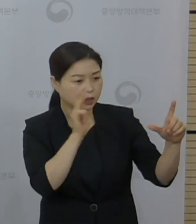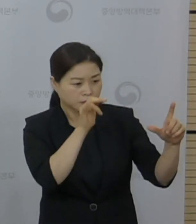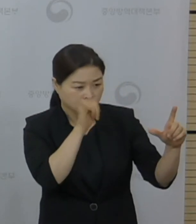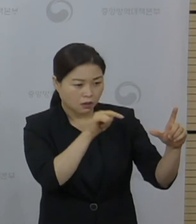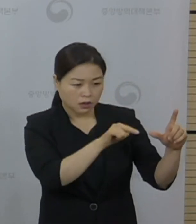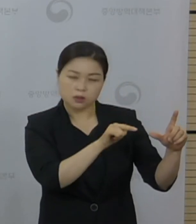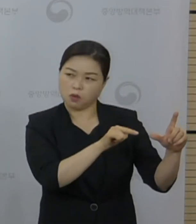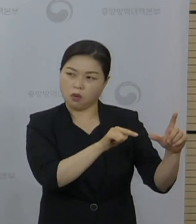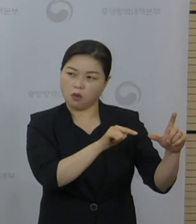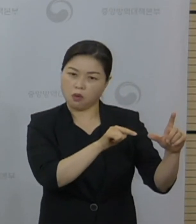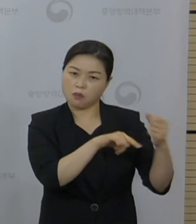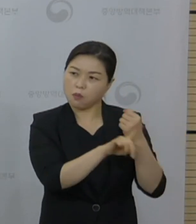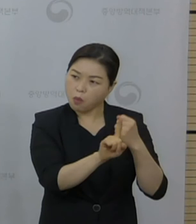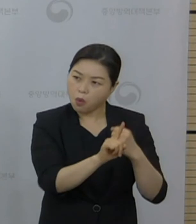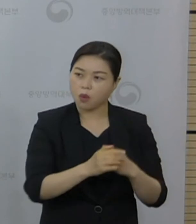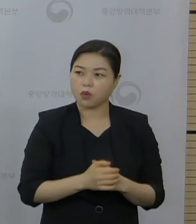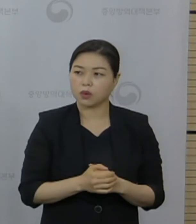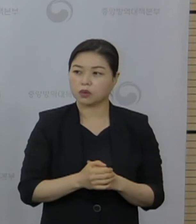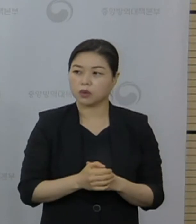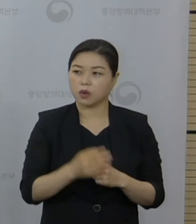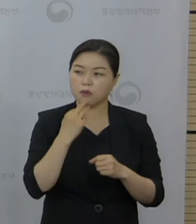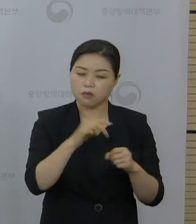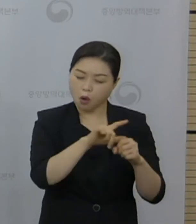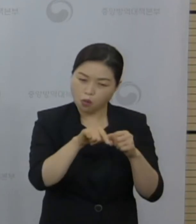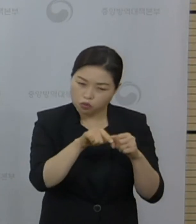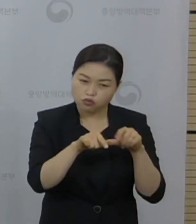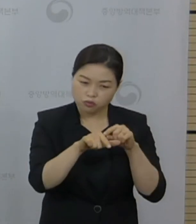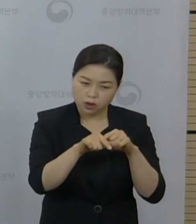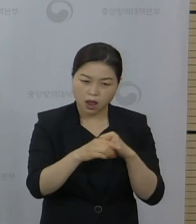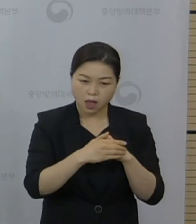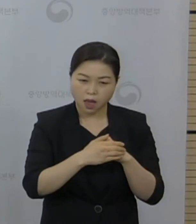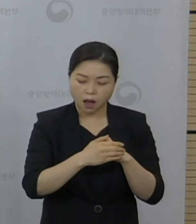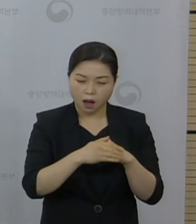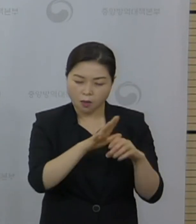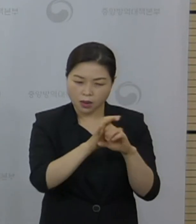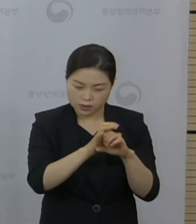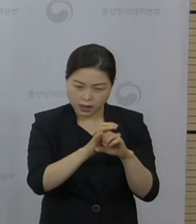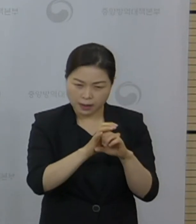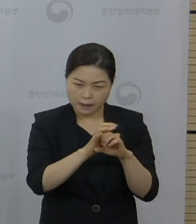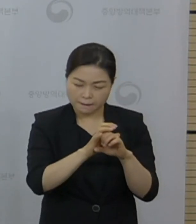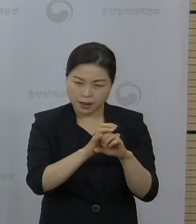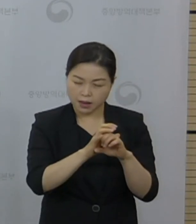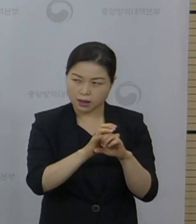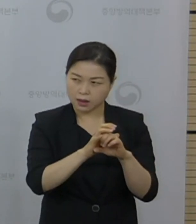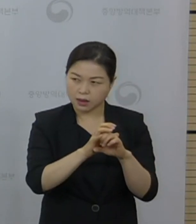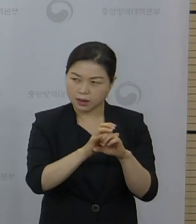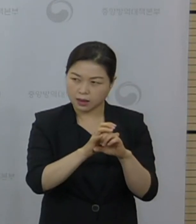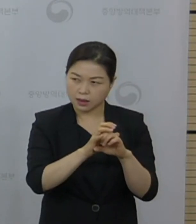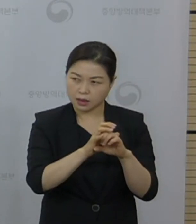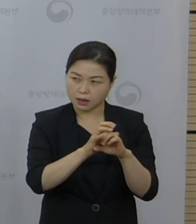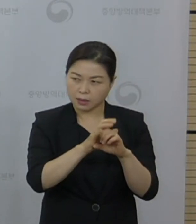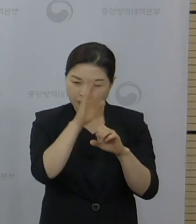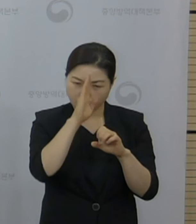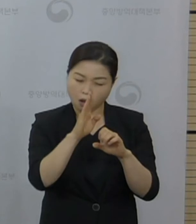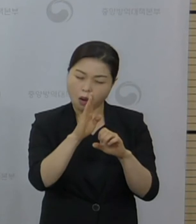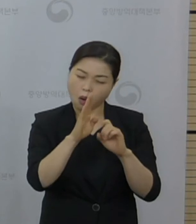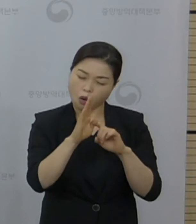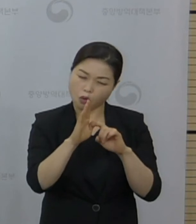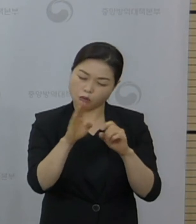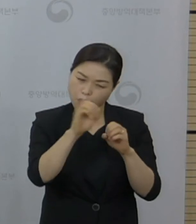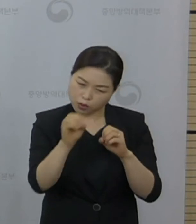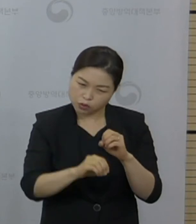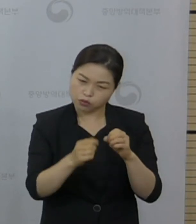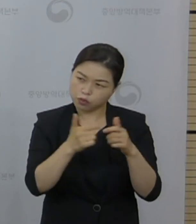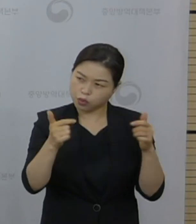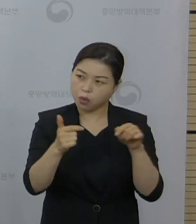그리고 수도권 양성률이 4.39%로 높은데 이를 또 어떻게 해석해야 할지 궁금하다는 질문이 있습니다.